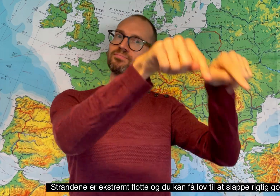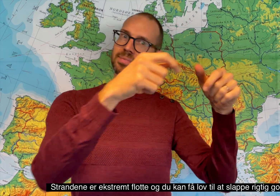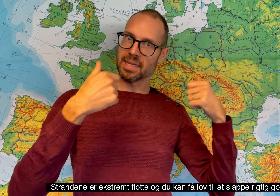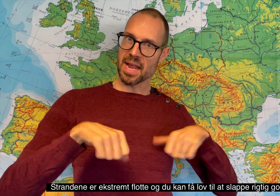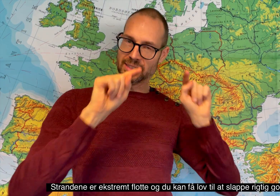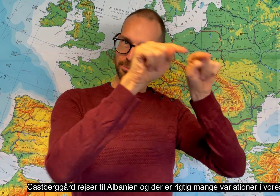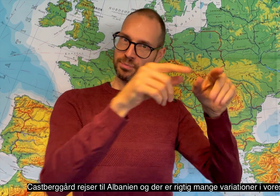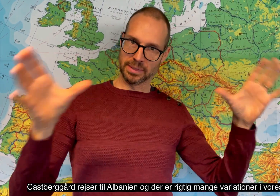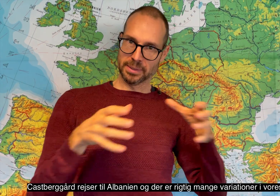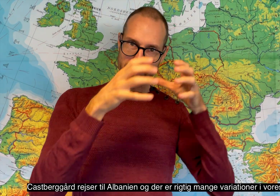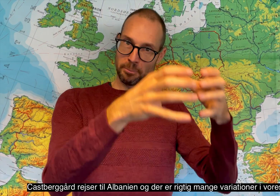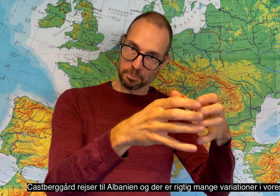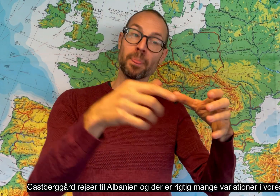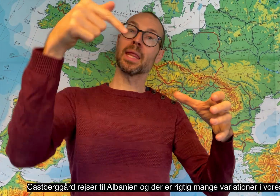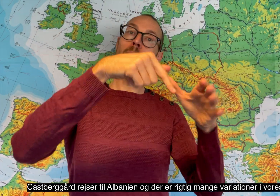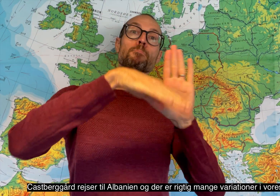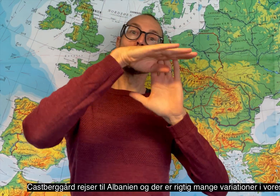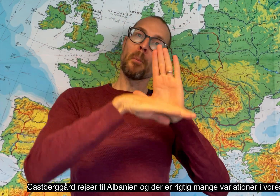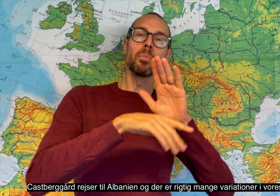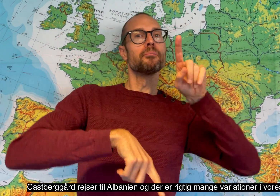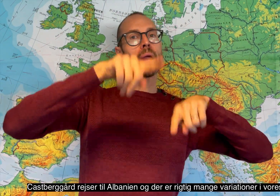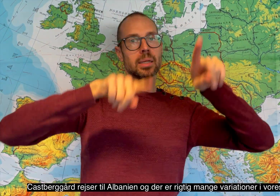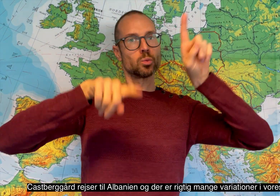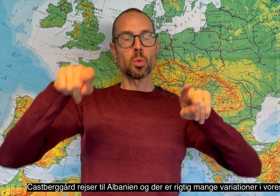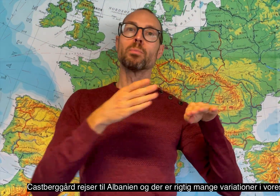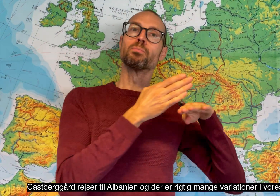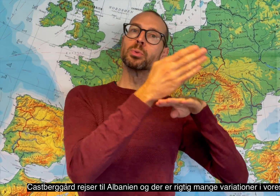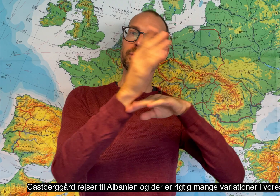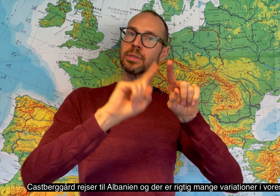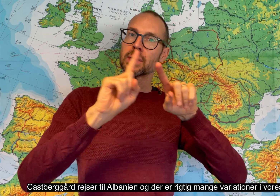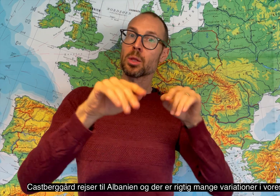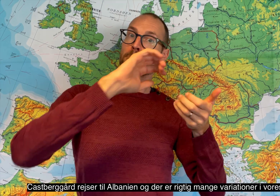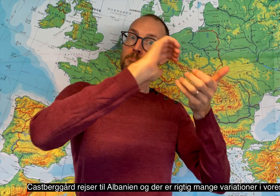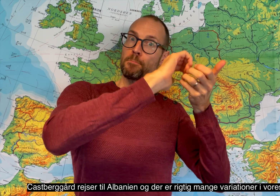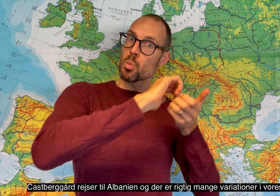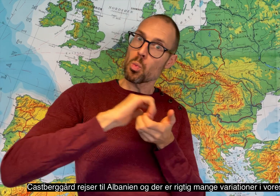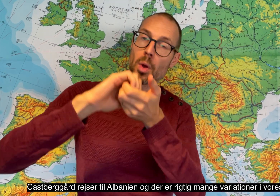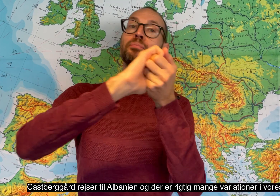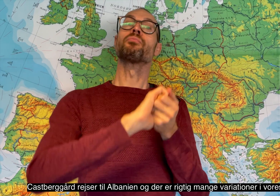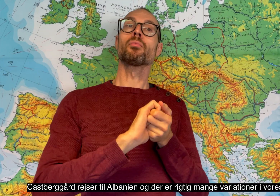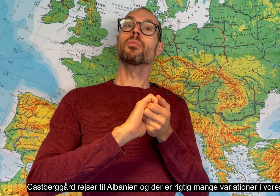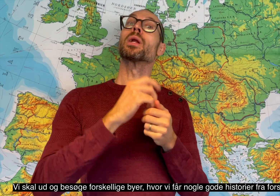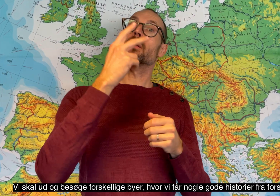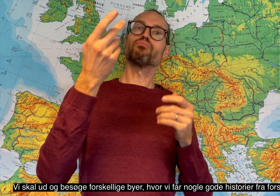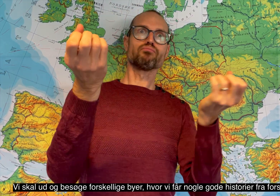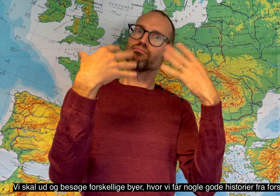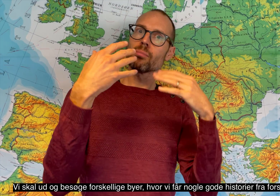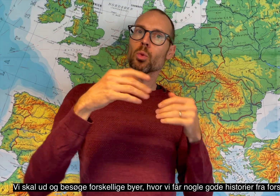Kasper Gård rejser til Albanien, og der er rigtig mange variationer i vores program. Vi skal ud og besøge forskellige